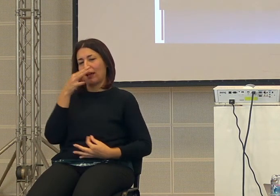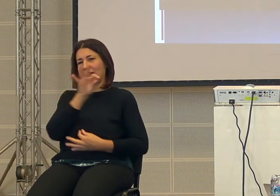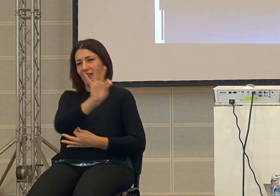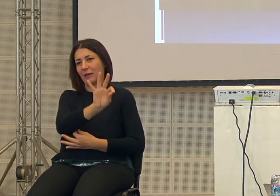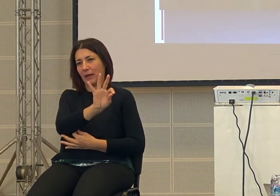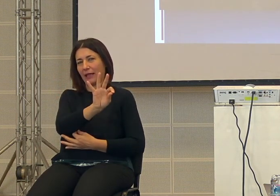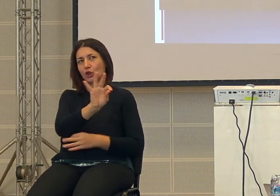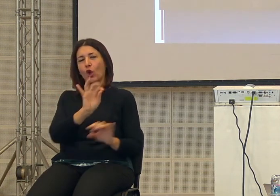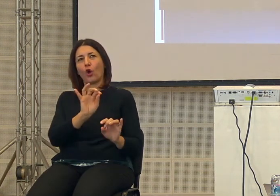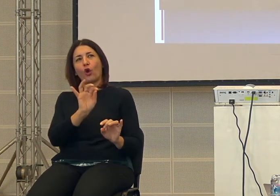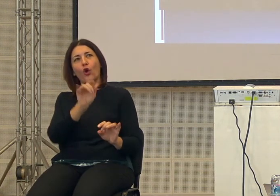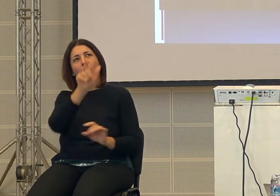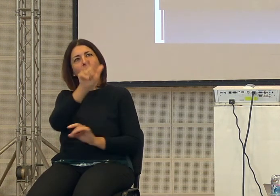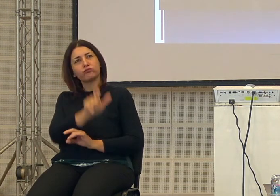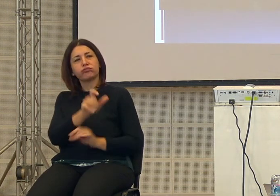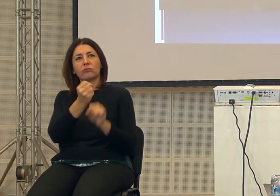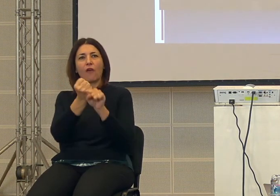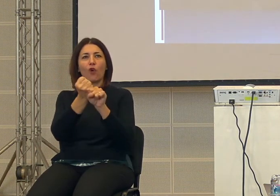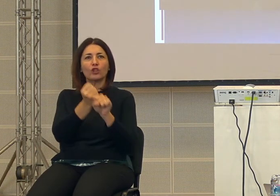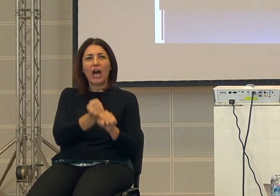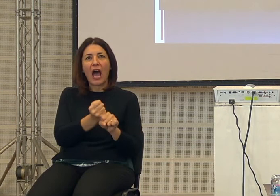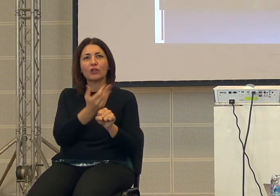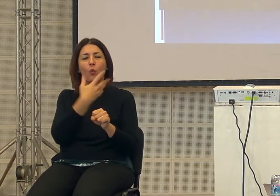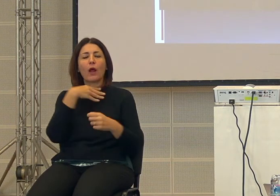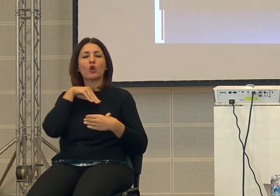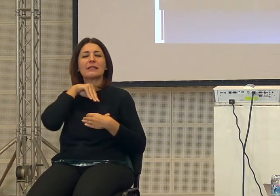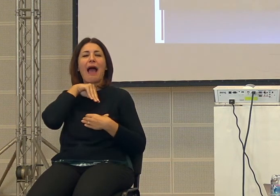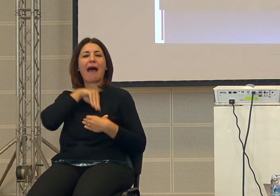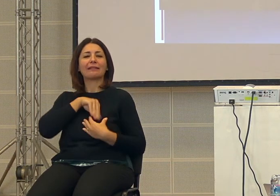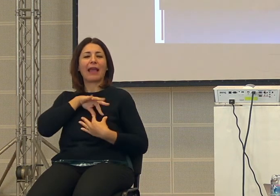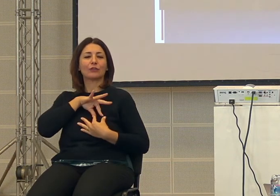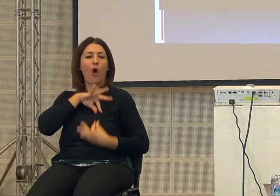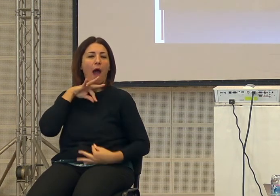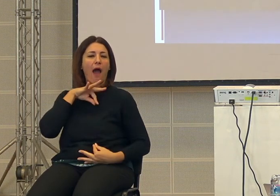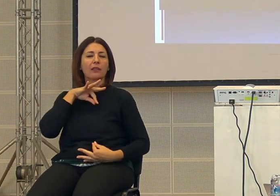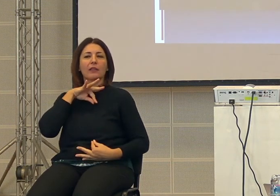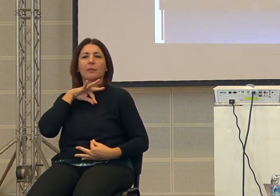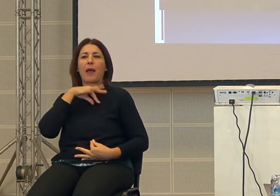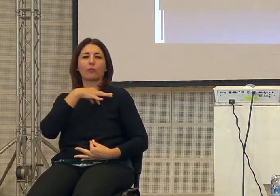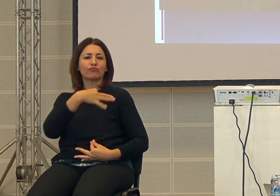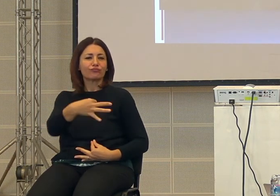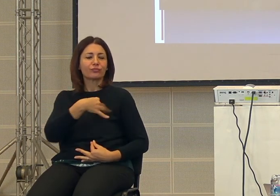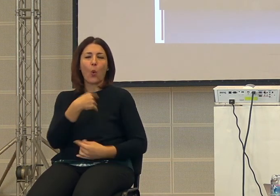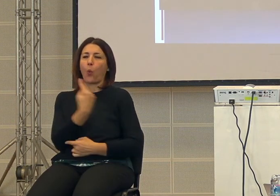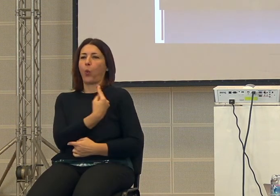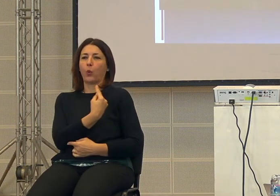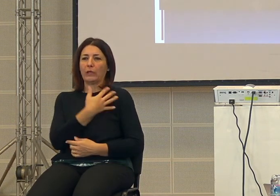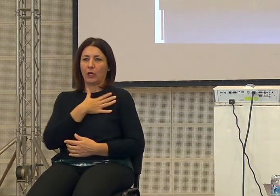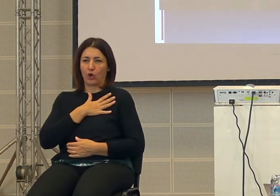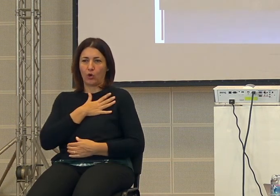il liberalismo cioè l'individuo è fondato su qualcosa che ha dentro di unitario di profondo di univoco e che